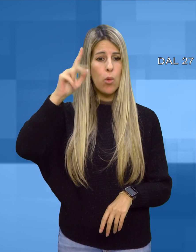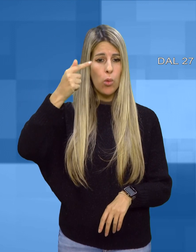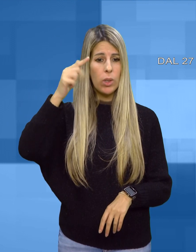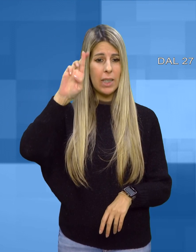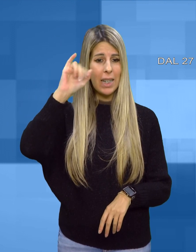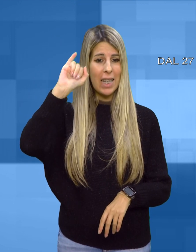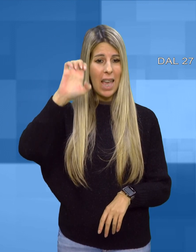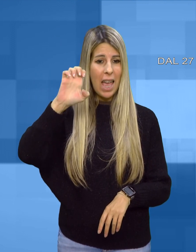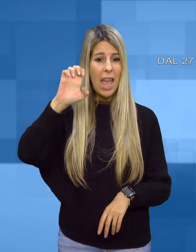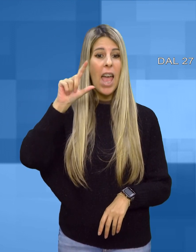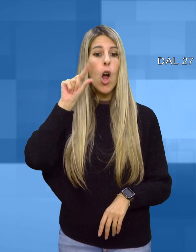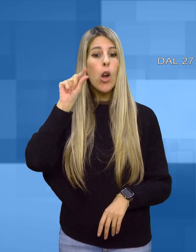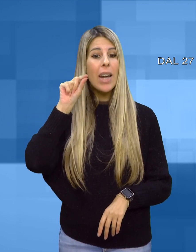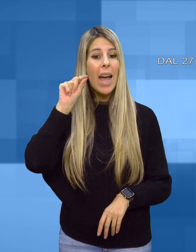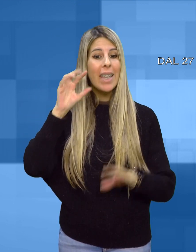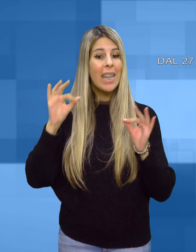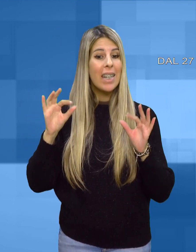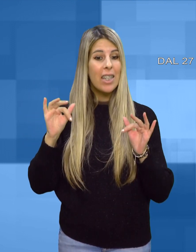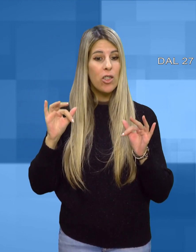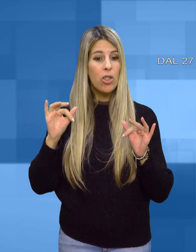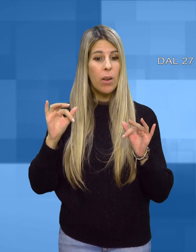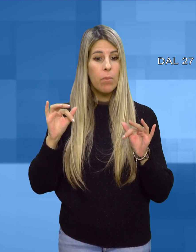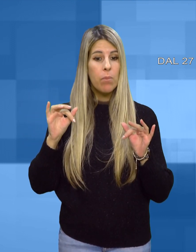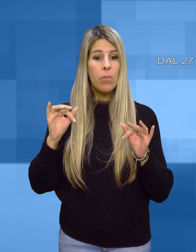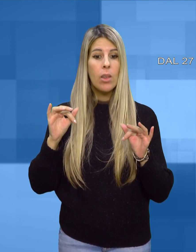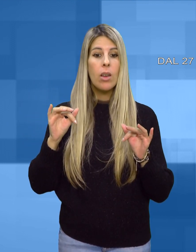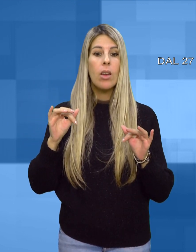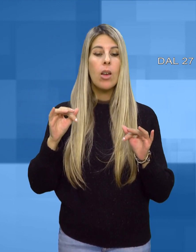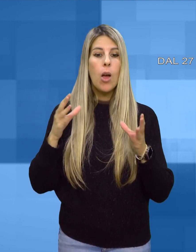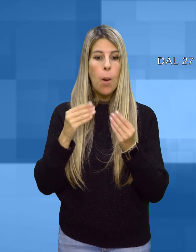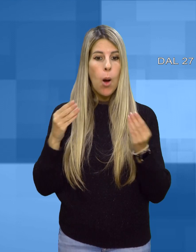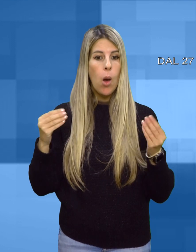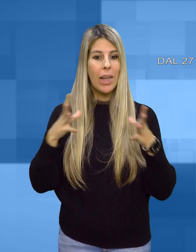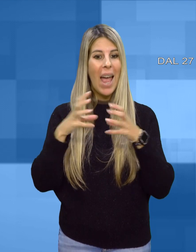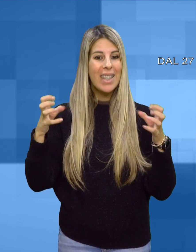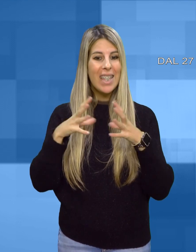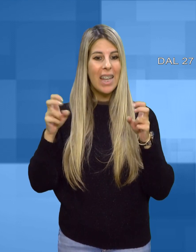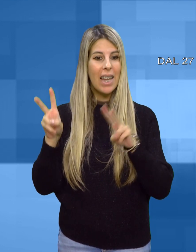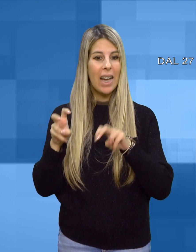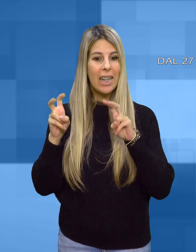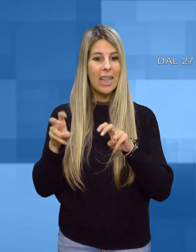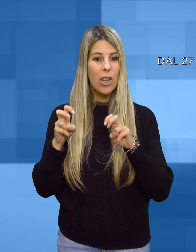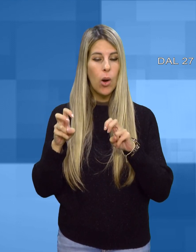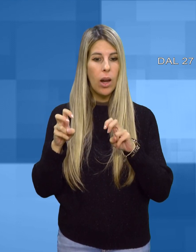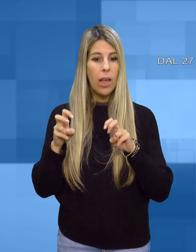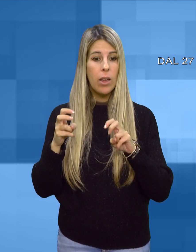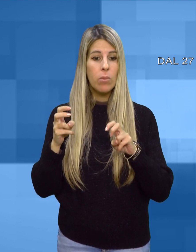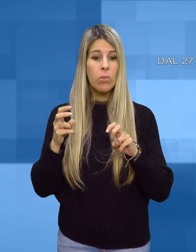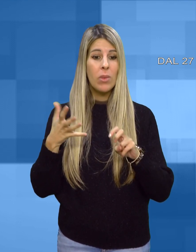A pesare sul capo di migliaia di aziende agricole non basta più la crisi climatica in corso, ma come ogni